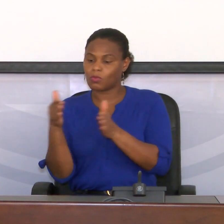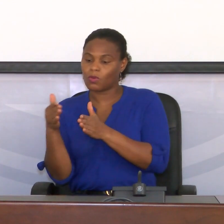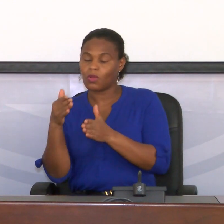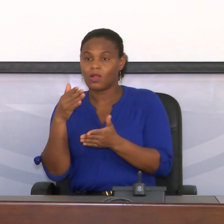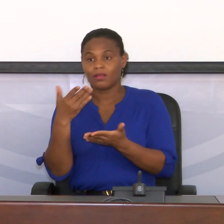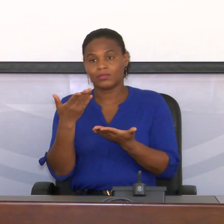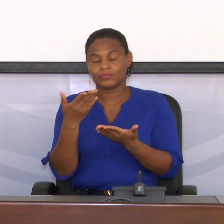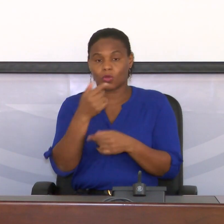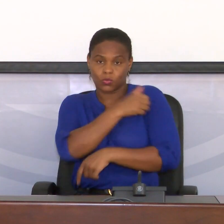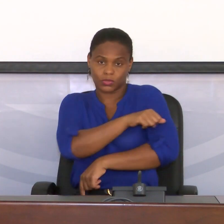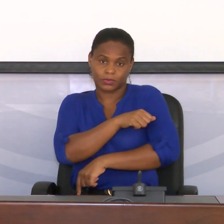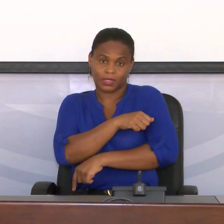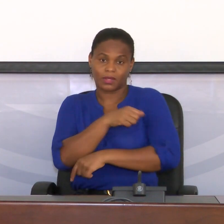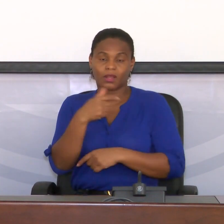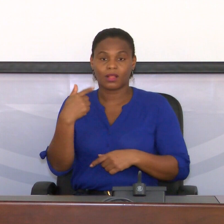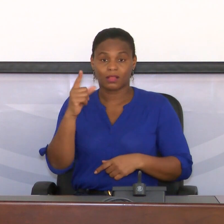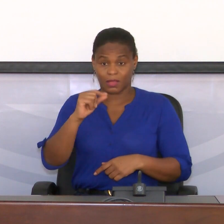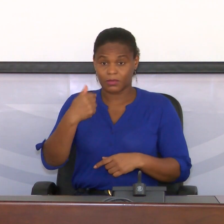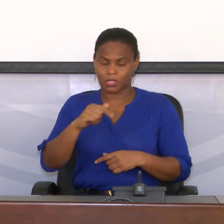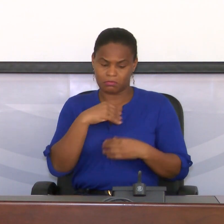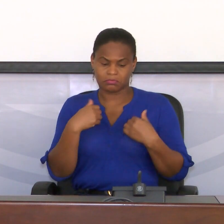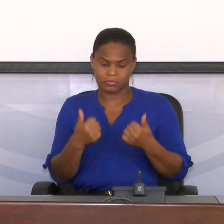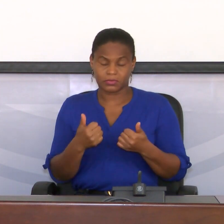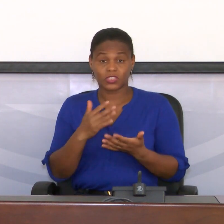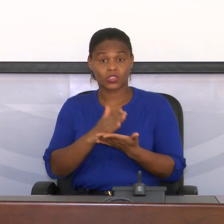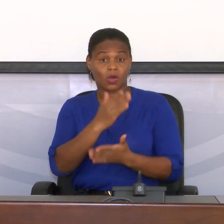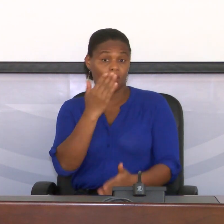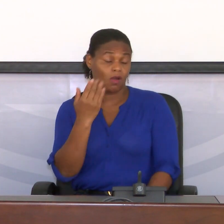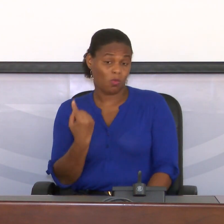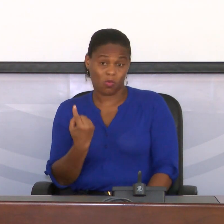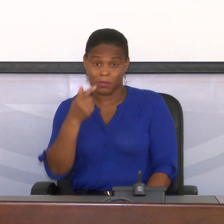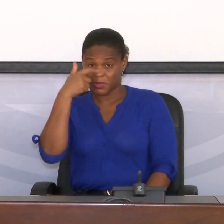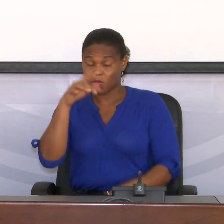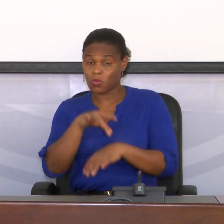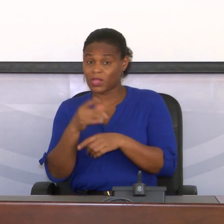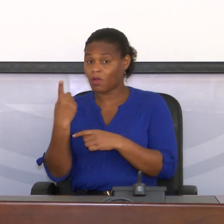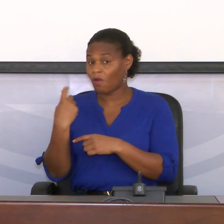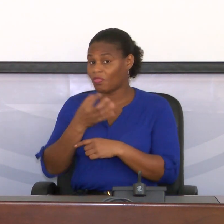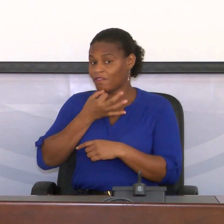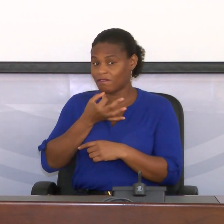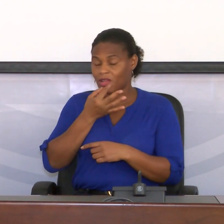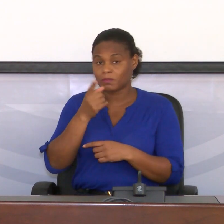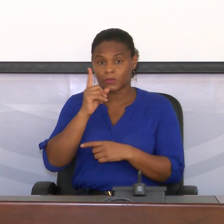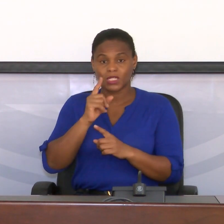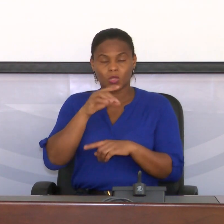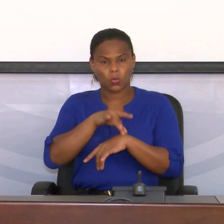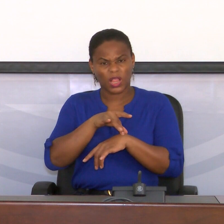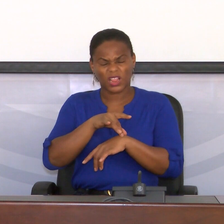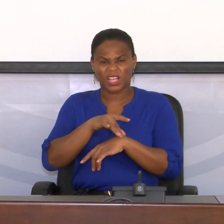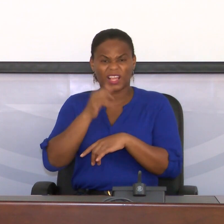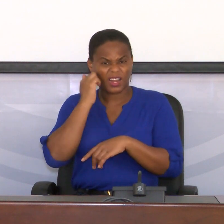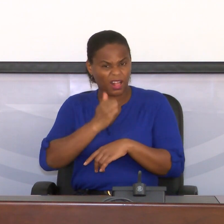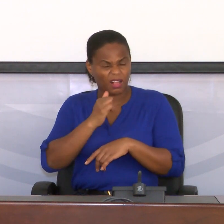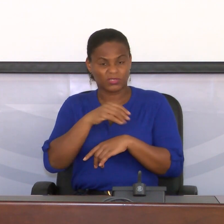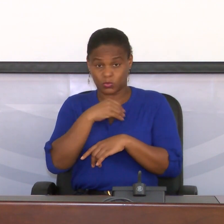hospitais estão estáveis, com a exceção de uma doente que eu falei ontem, que está em estado crítico.